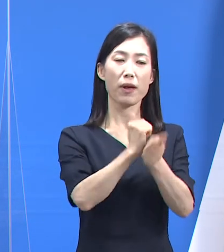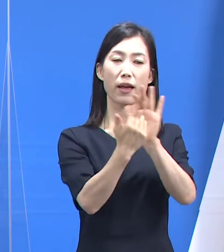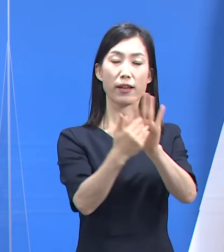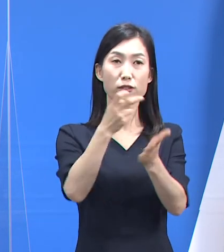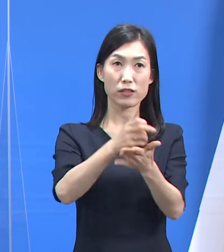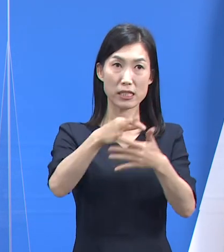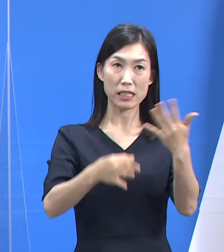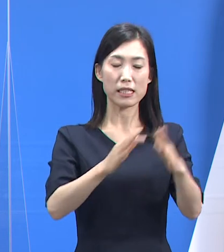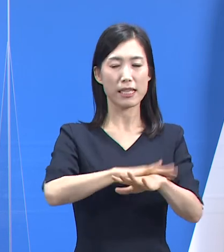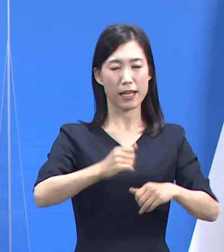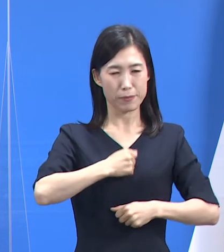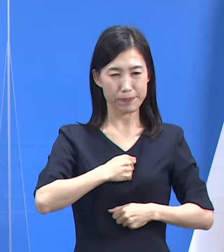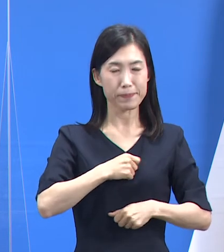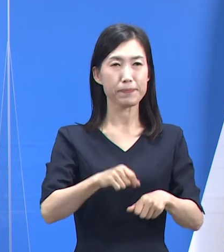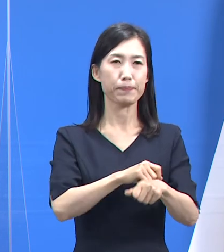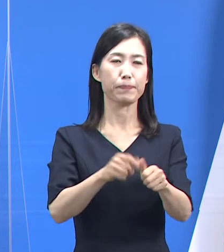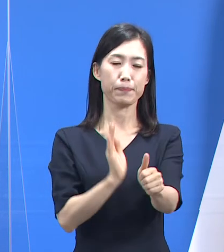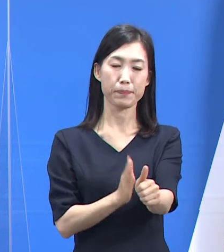주시기를 당부드립니다.